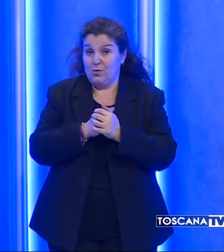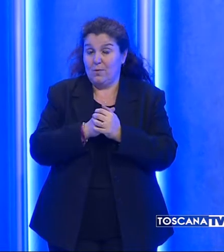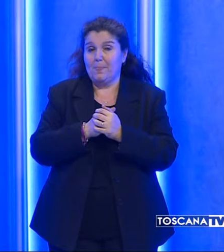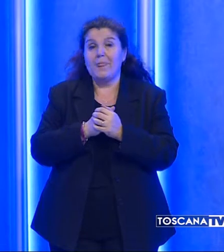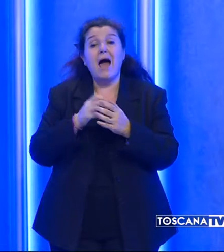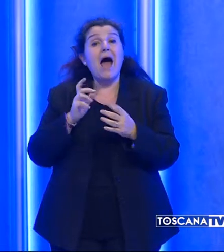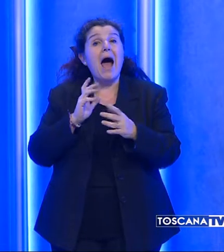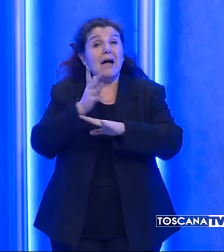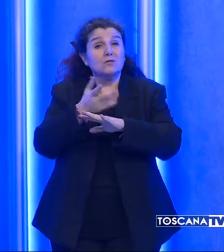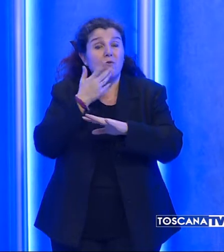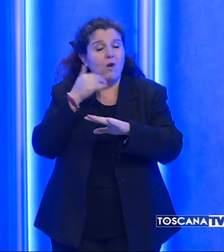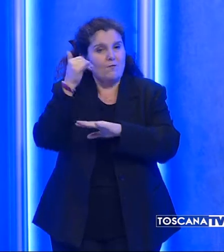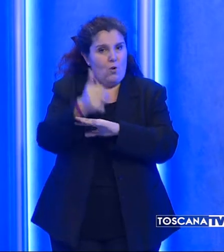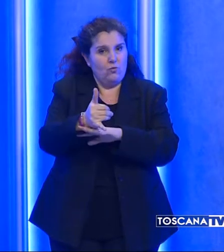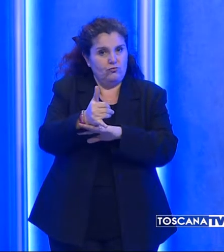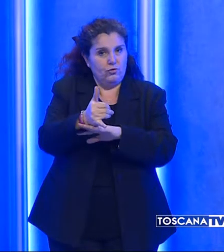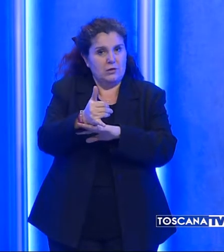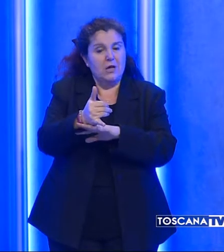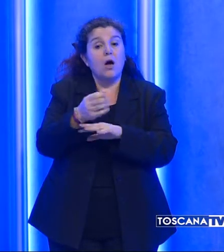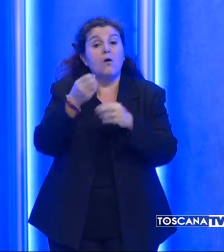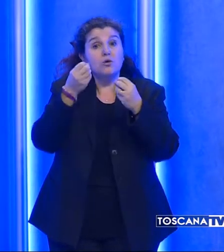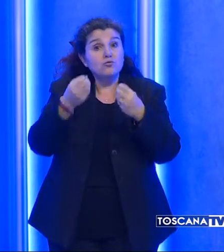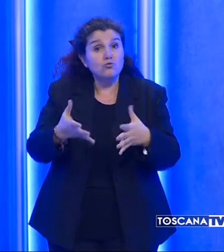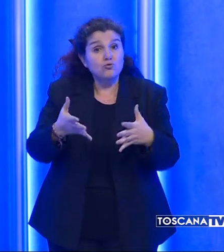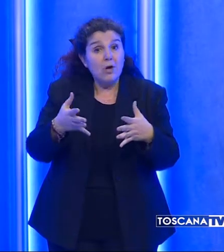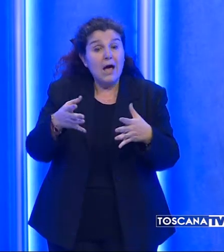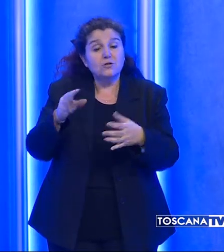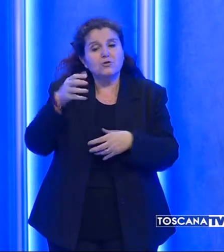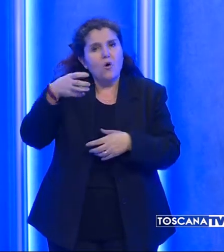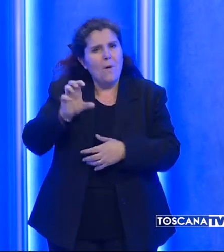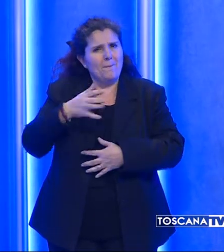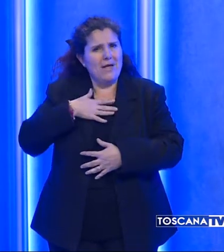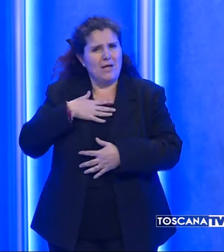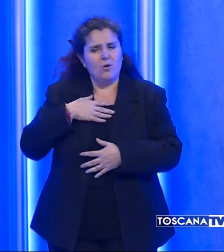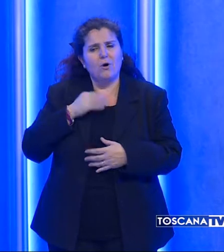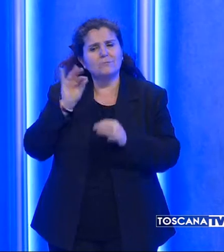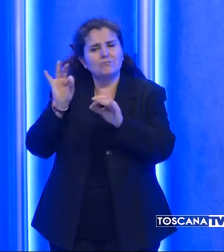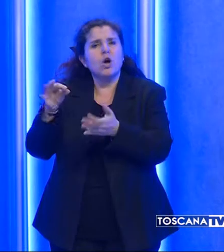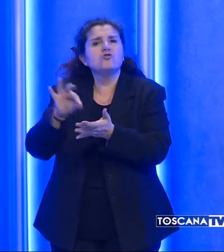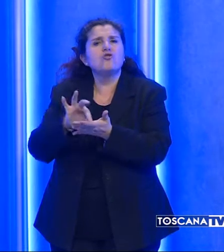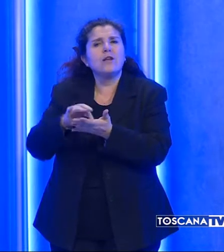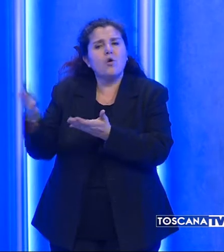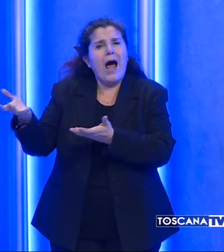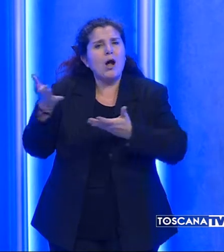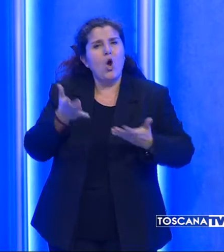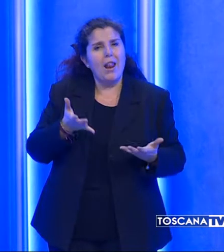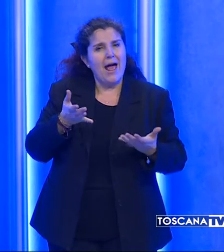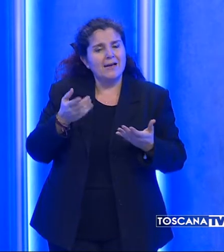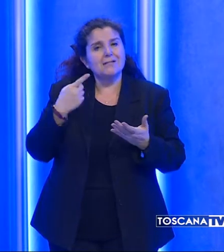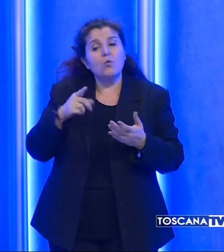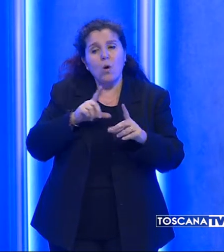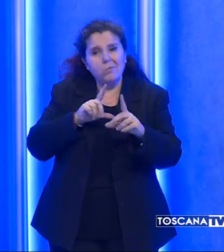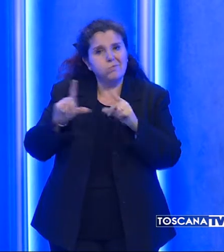Inoltre subito dopo i fatti il minore era stato affidato ad un centro di accoglienza dal quale si è